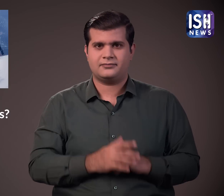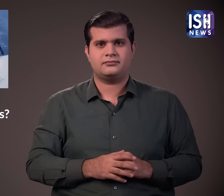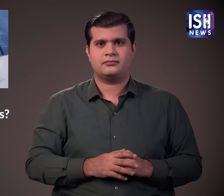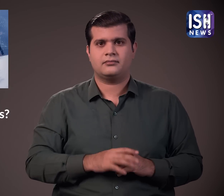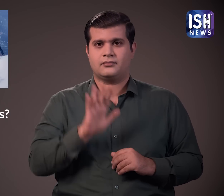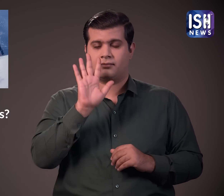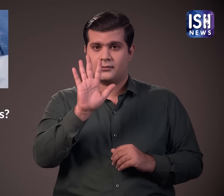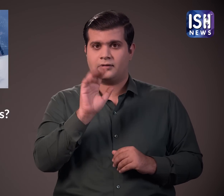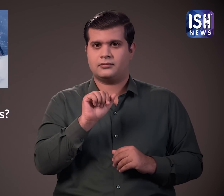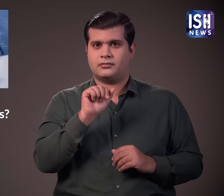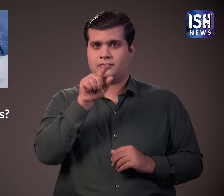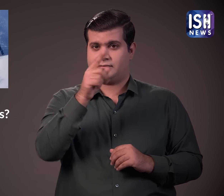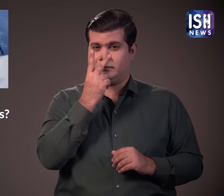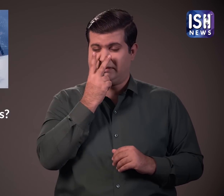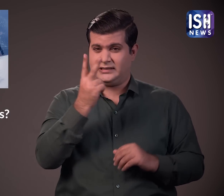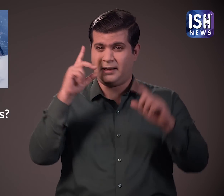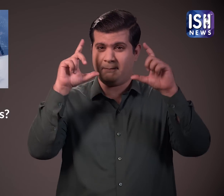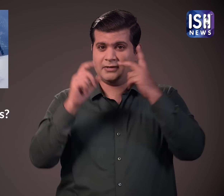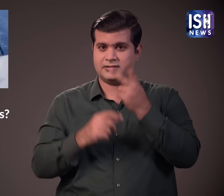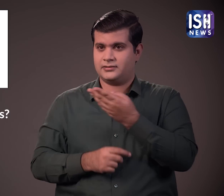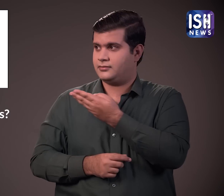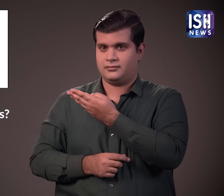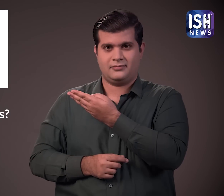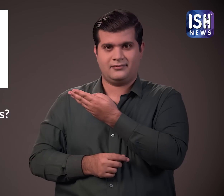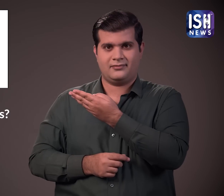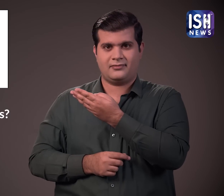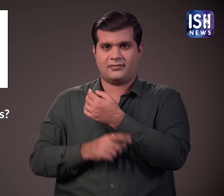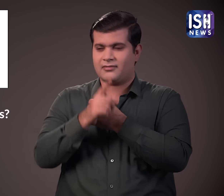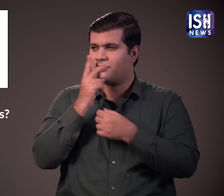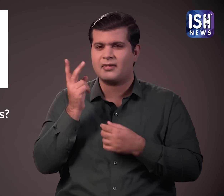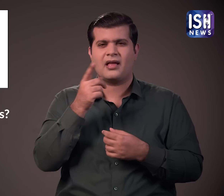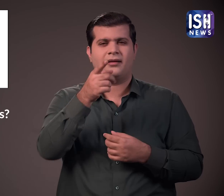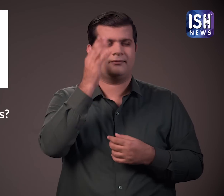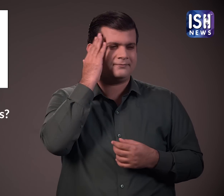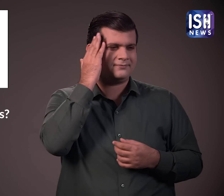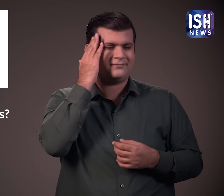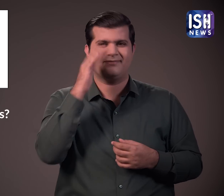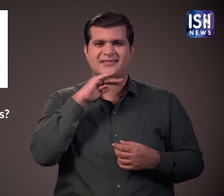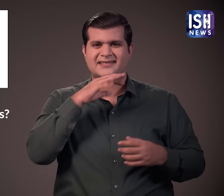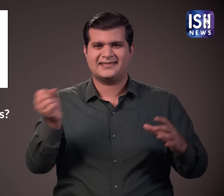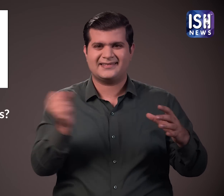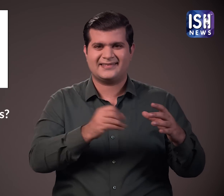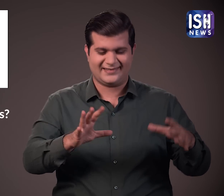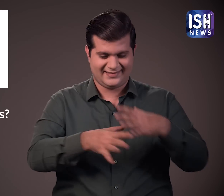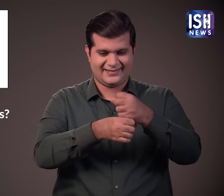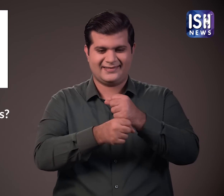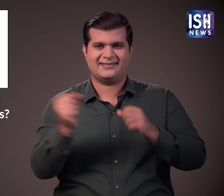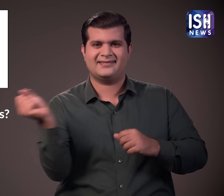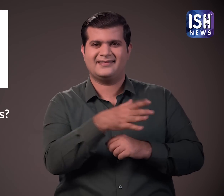अब यह तस्वीर देखिए आप सभी जानते हैं यह कच्रा डालने के लिए बैग जैसा दिखता है सही है न?